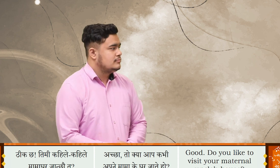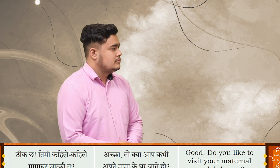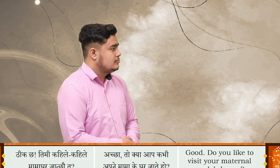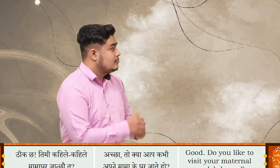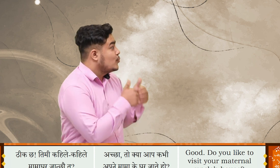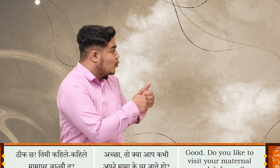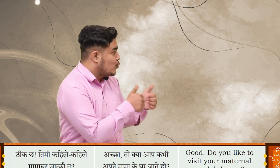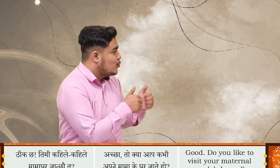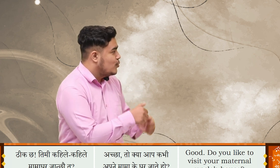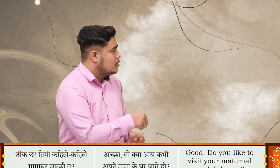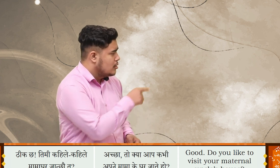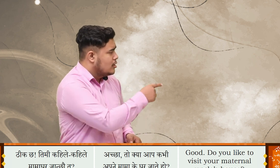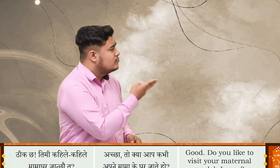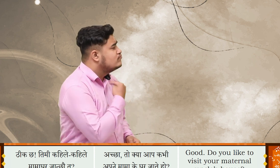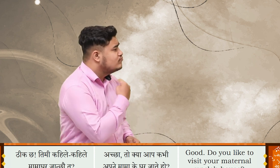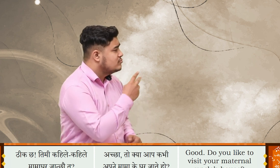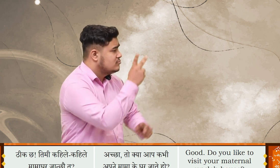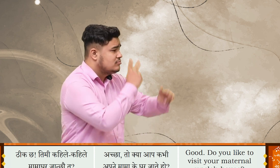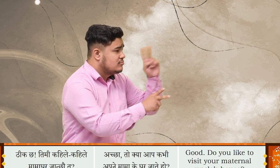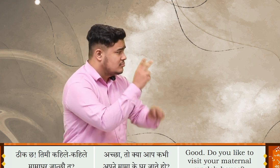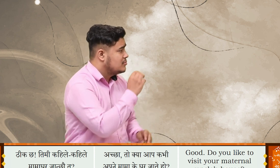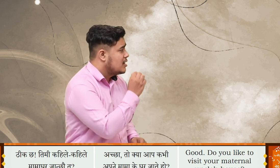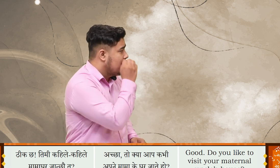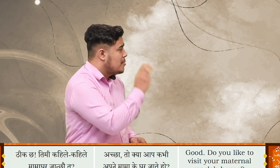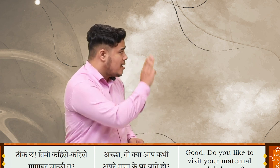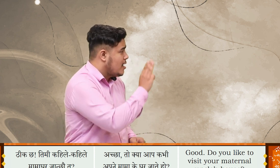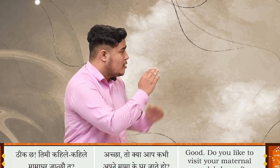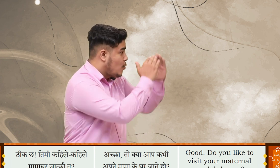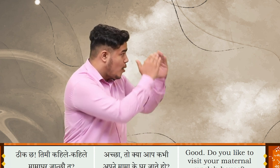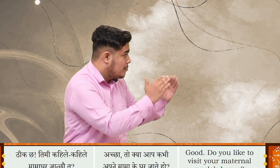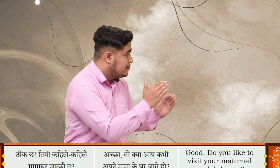ठीक छा, तिम्ही कहले कहले मामा घर जान्च उता